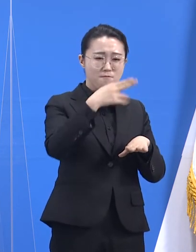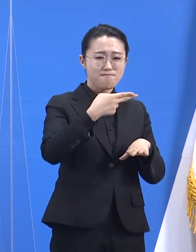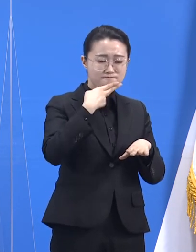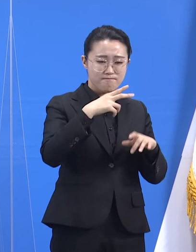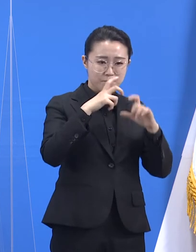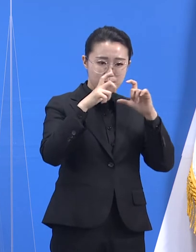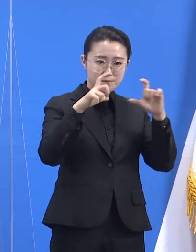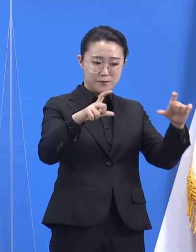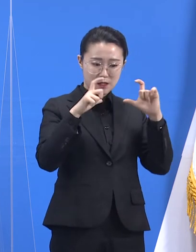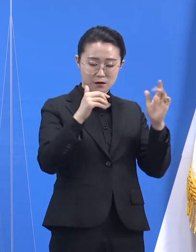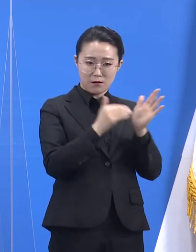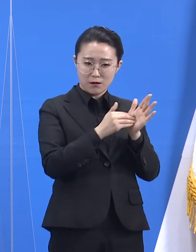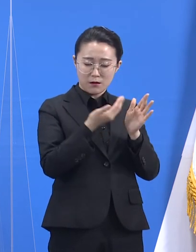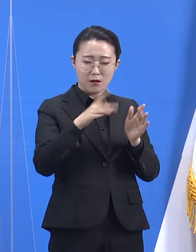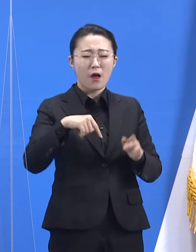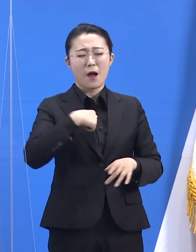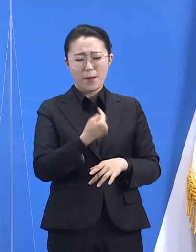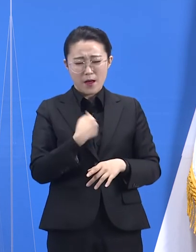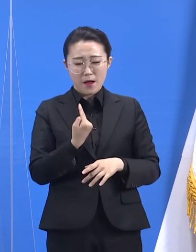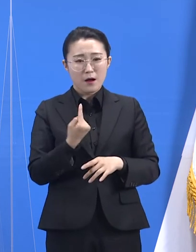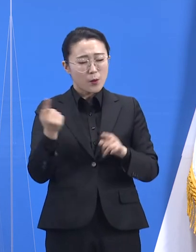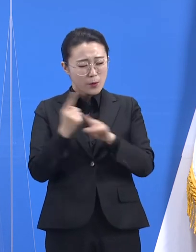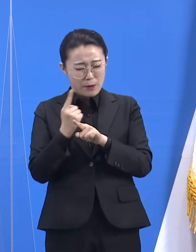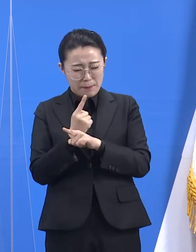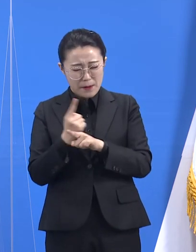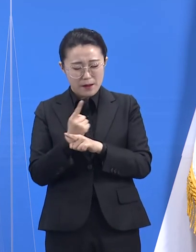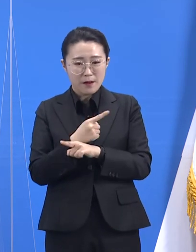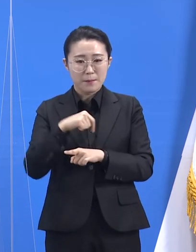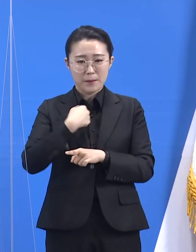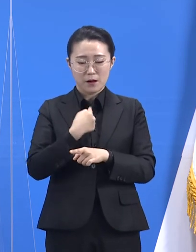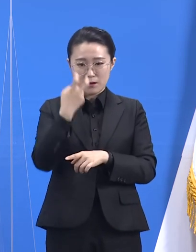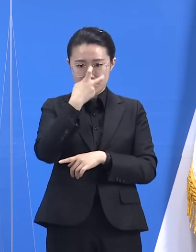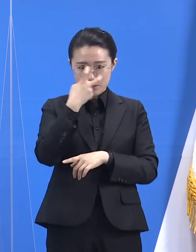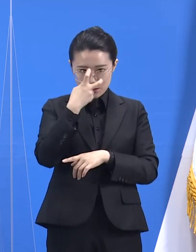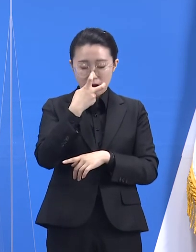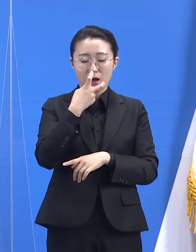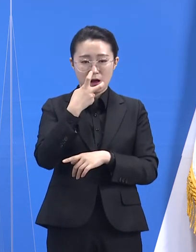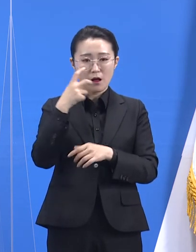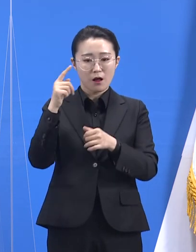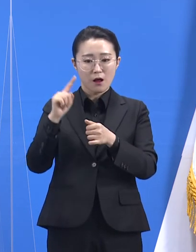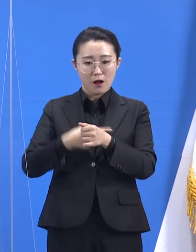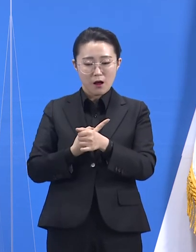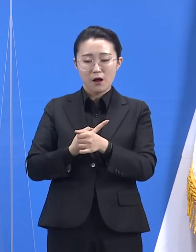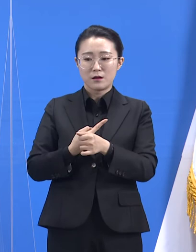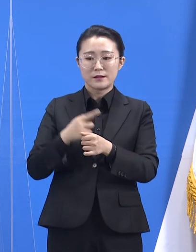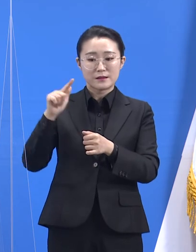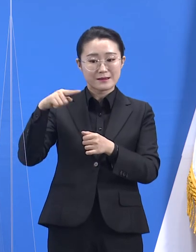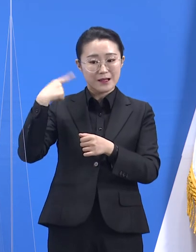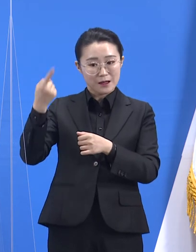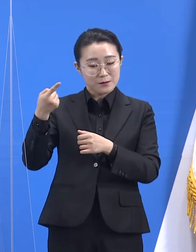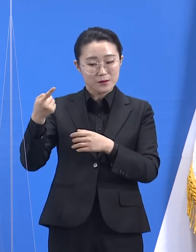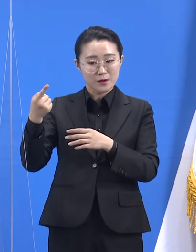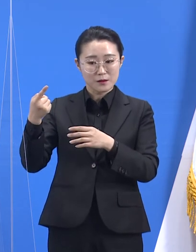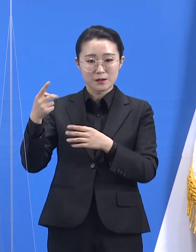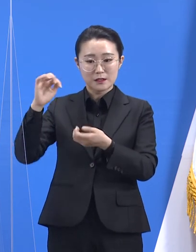자기의 증상 여부를 확인함으로써 다음 정기검사 전에 감염 상황을 조기 발견할 수 있었습니다.